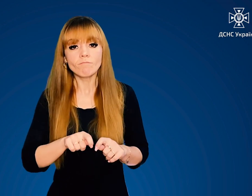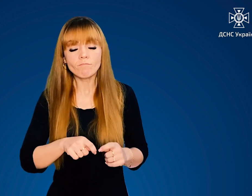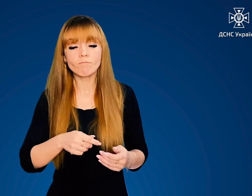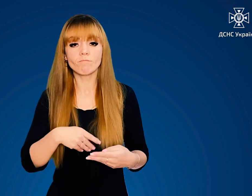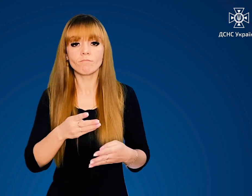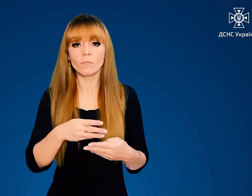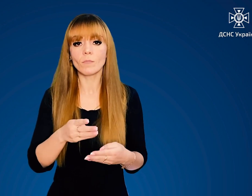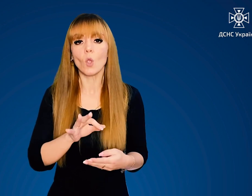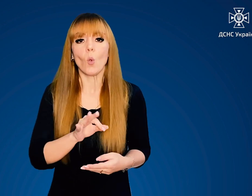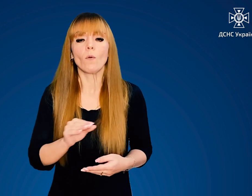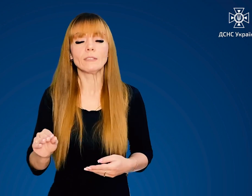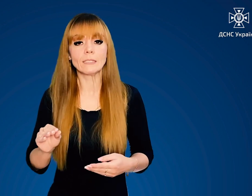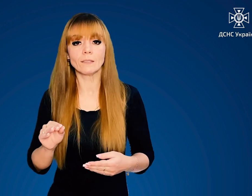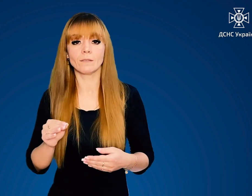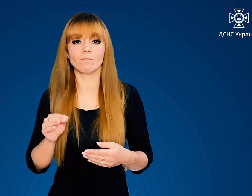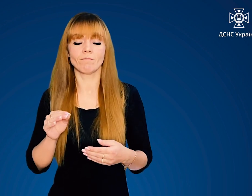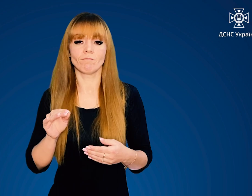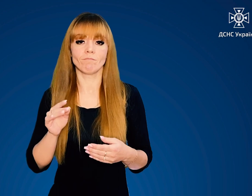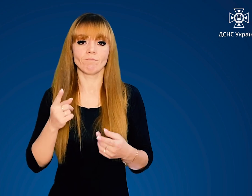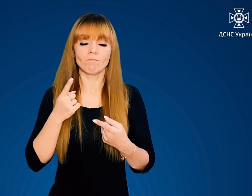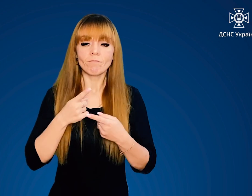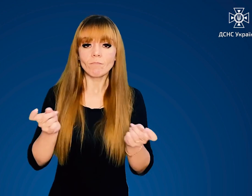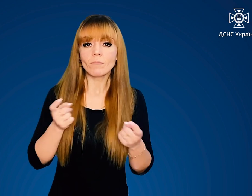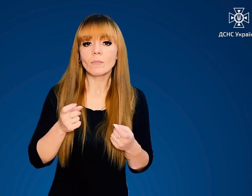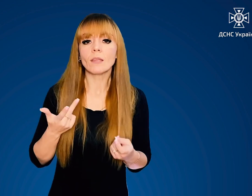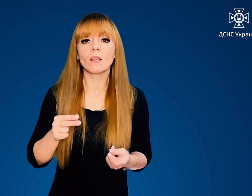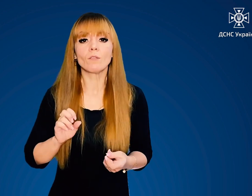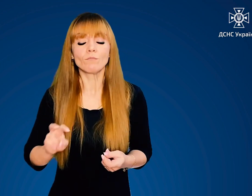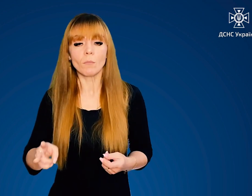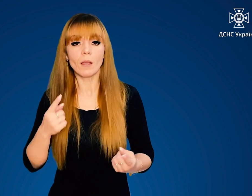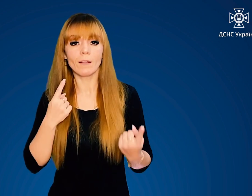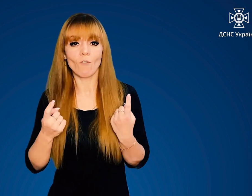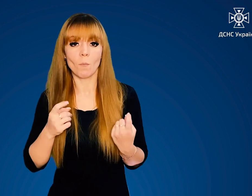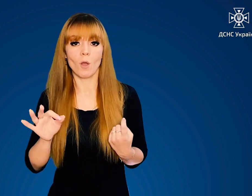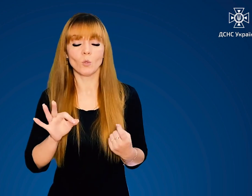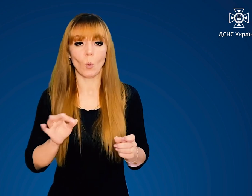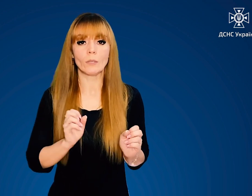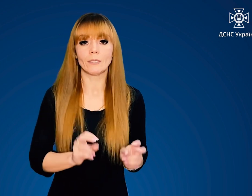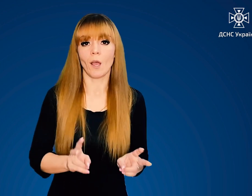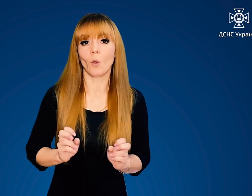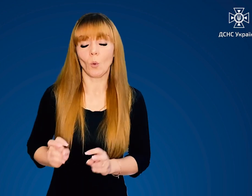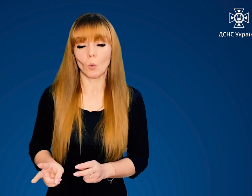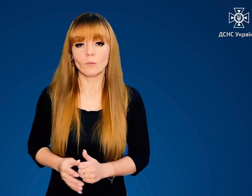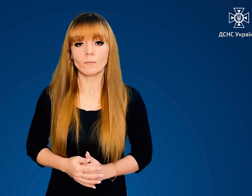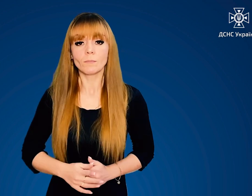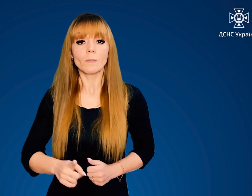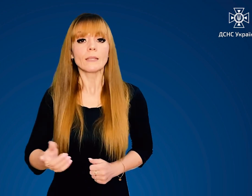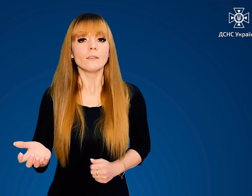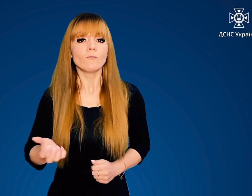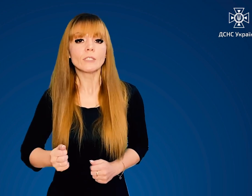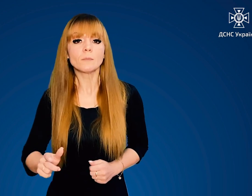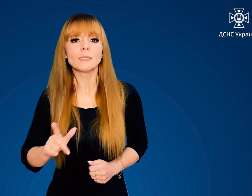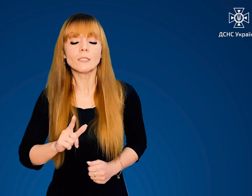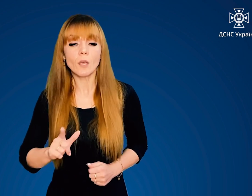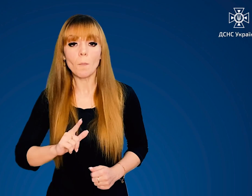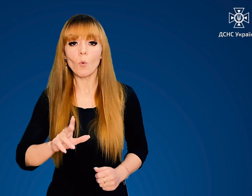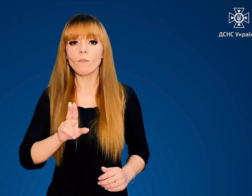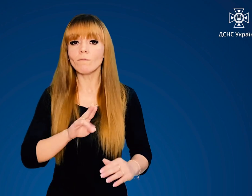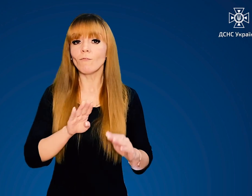періодично перевіряйте офіційні канали, де є інформація про загрози. Візьміть із